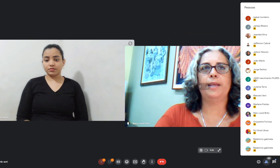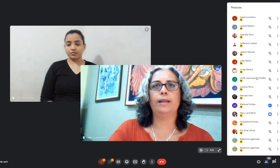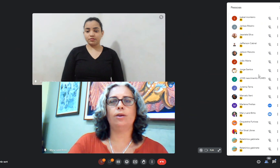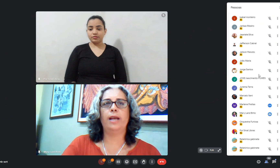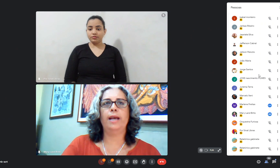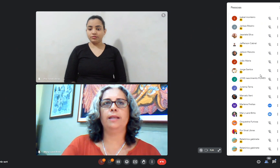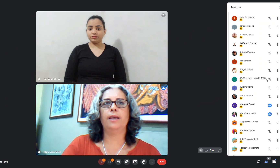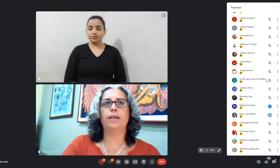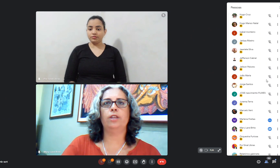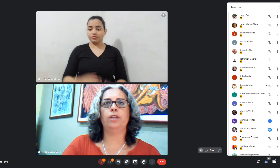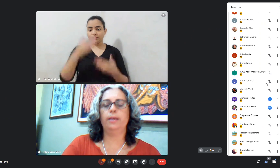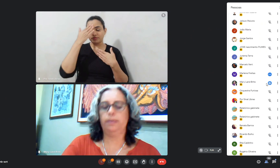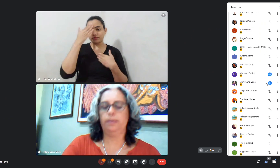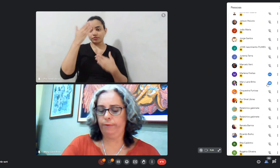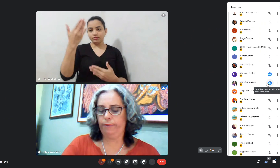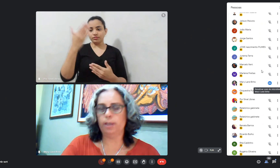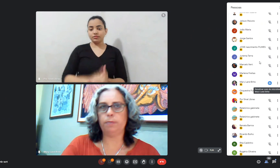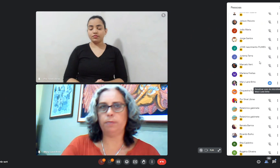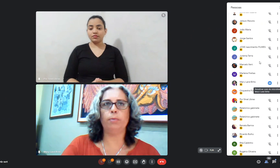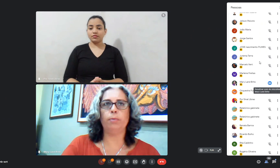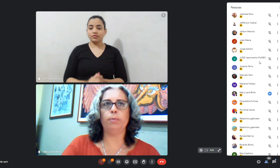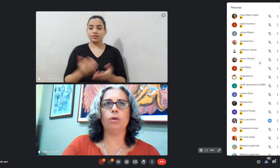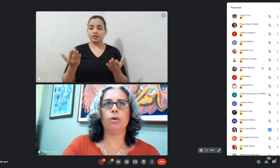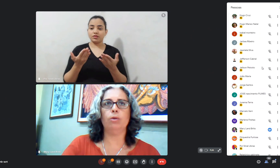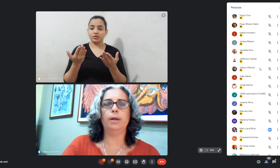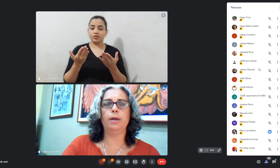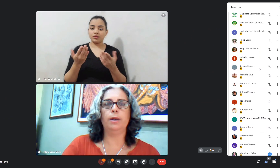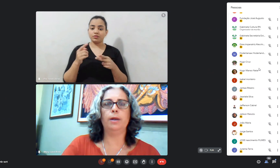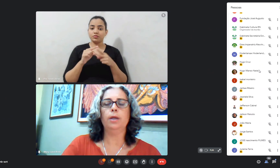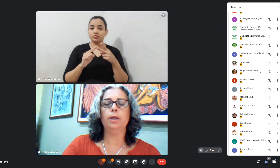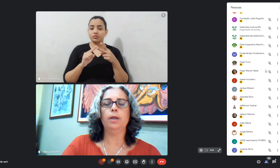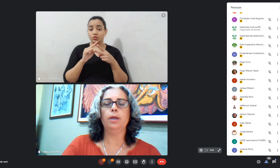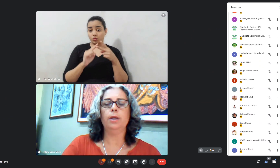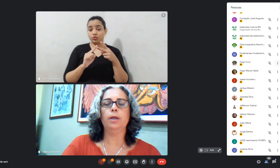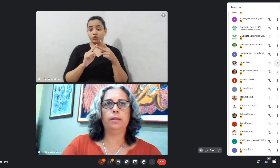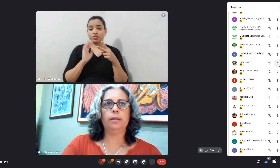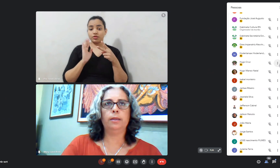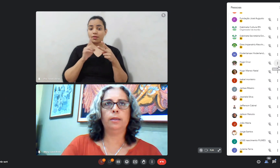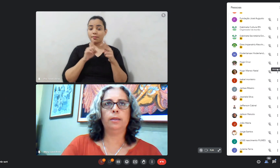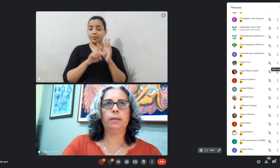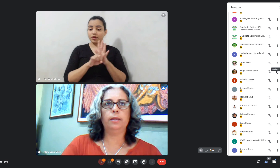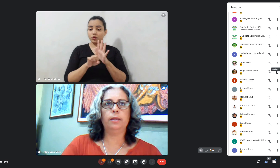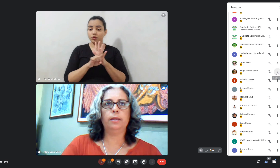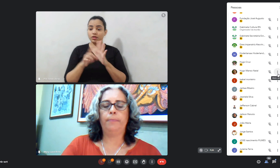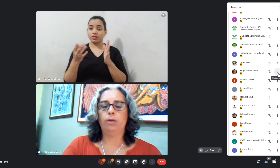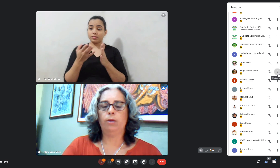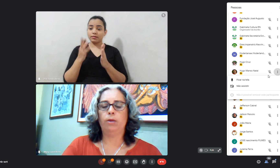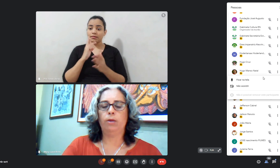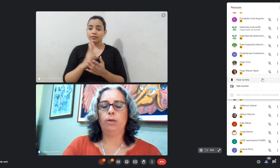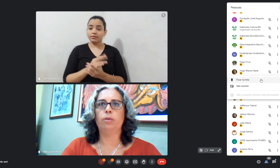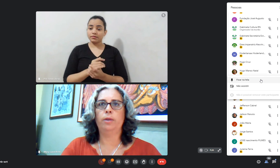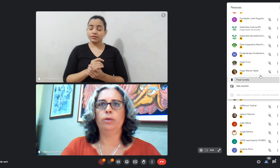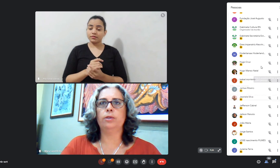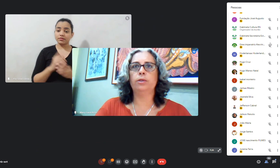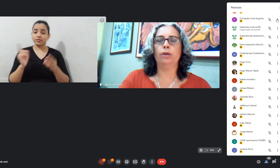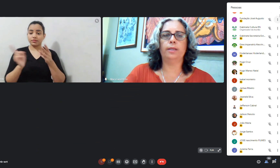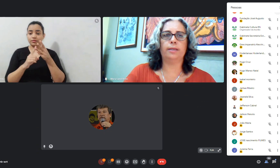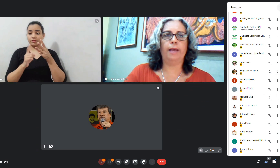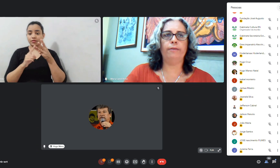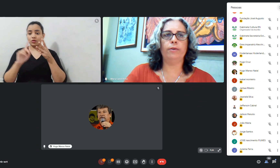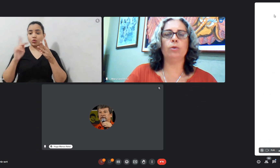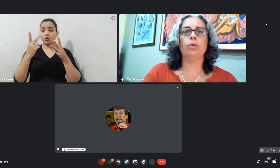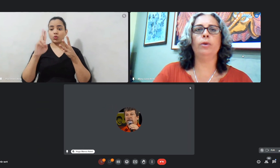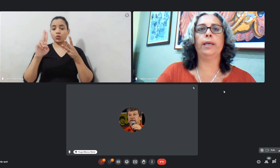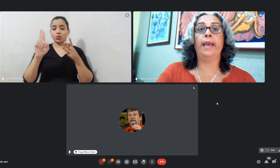Obrigada Gorette a gente faz a questão nesse primeiro bloco o Gumanso faz a pergunta até cinco minutos e